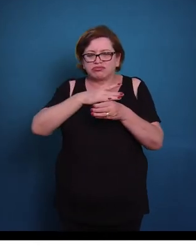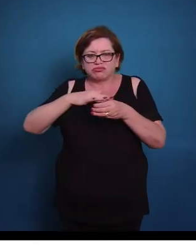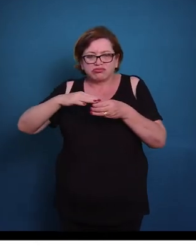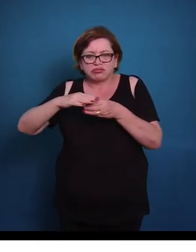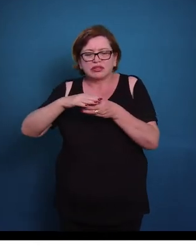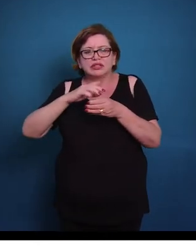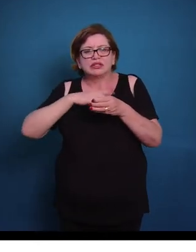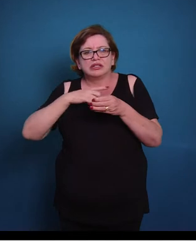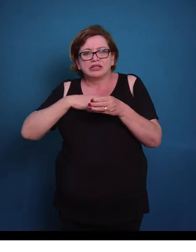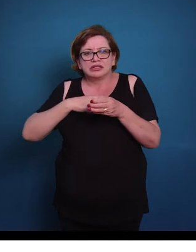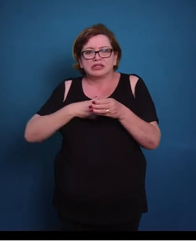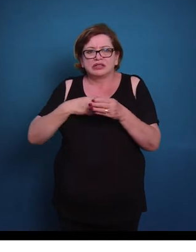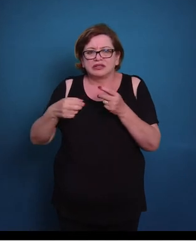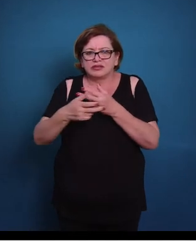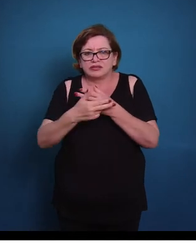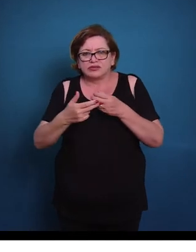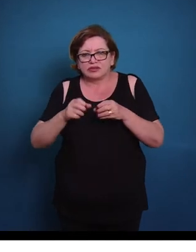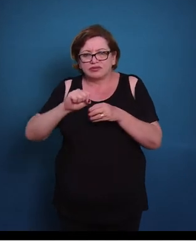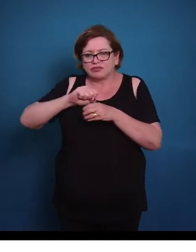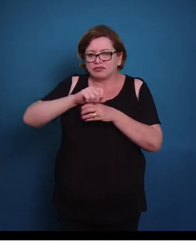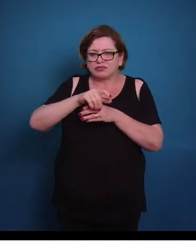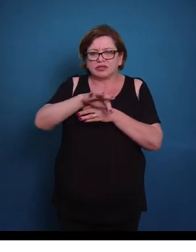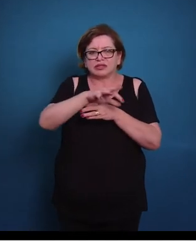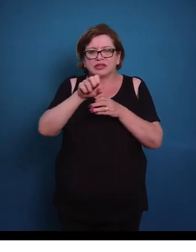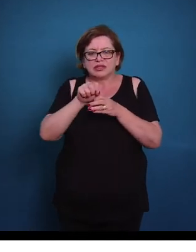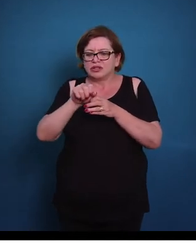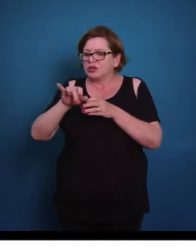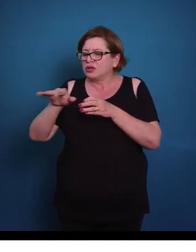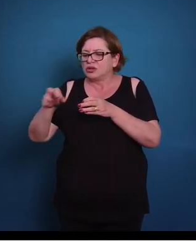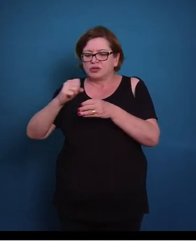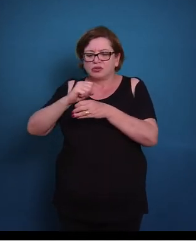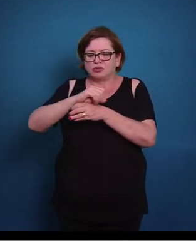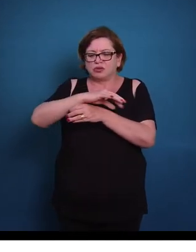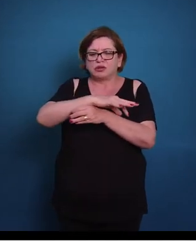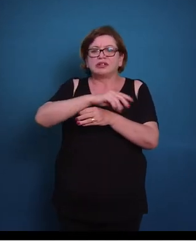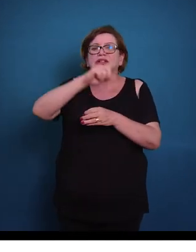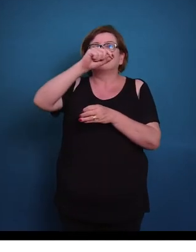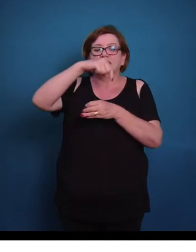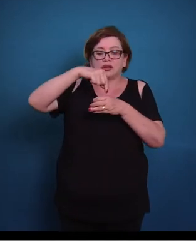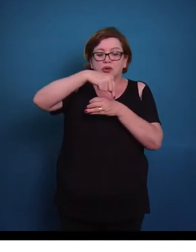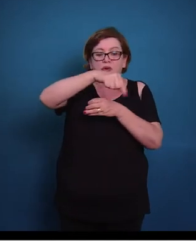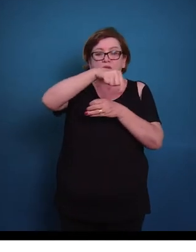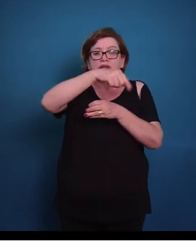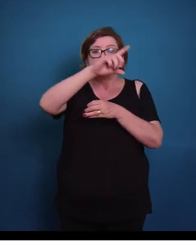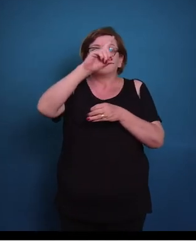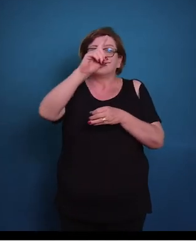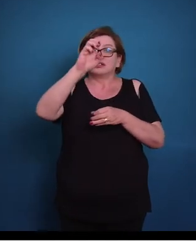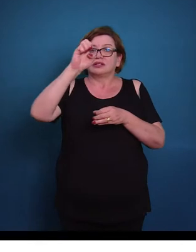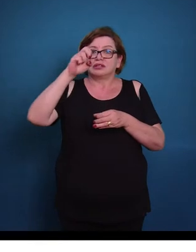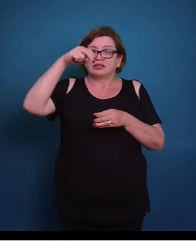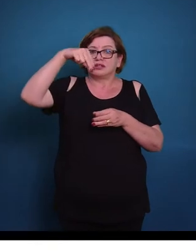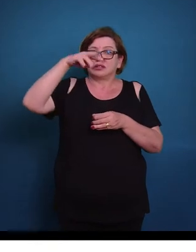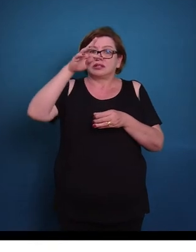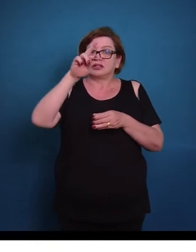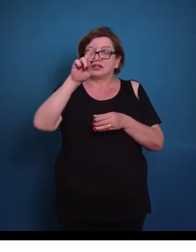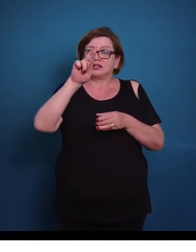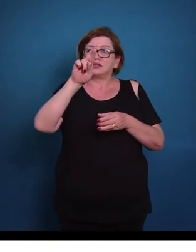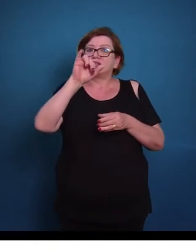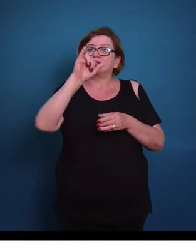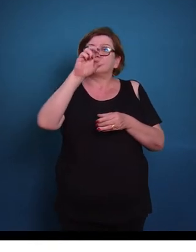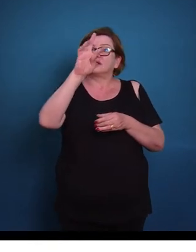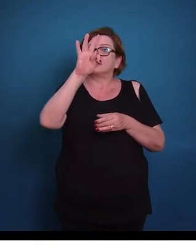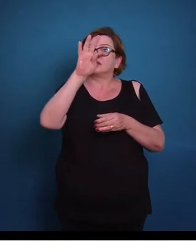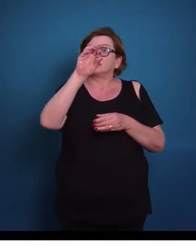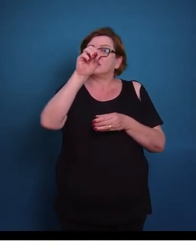e vamos ter expansões citoplasmáticas, que nós chamamos de dentritos, que é onde vai ter o sinal de entrada, onde vai ter a